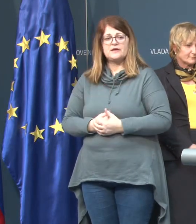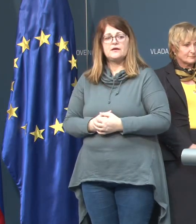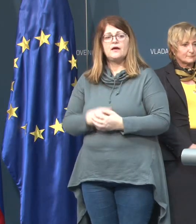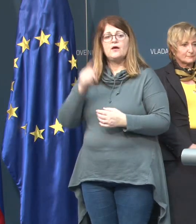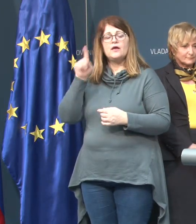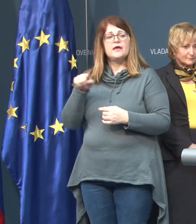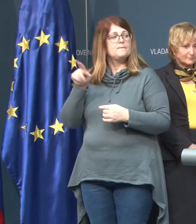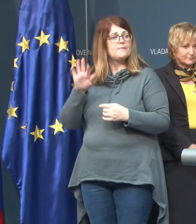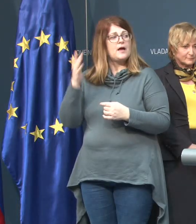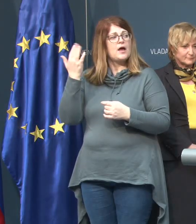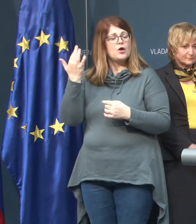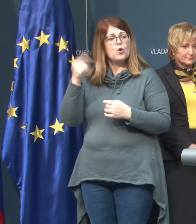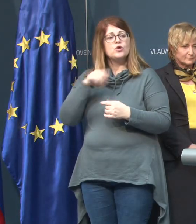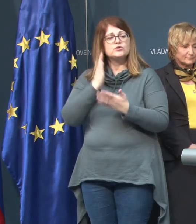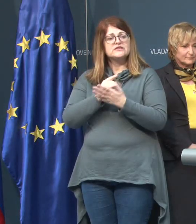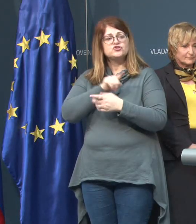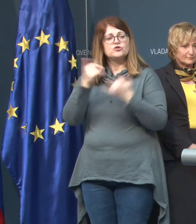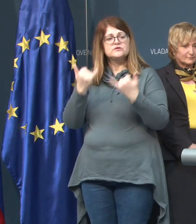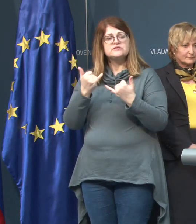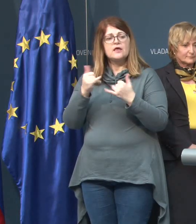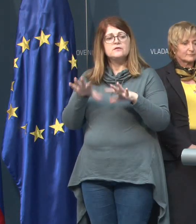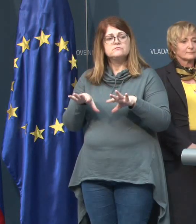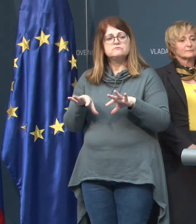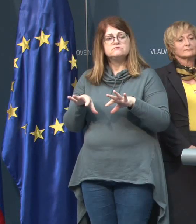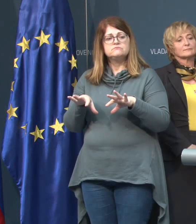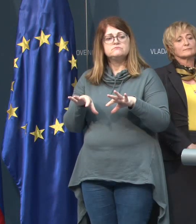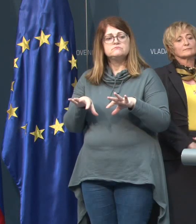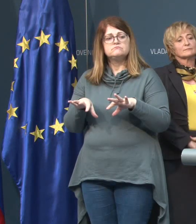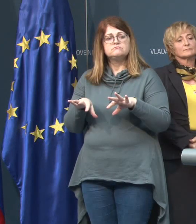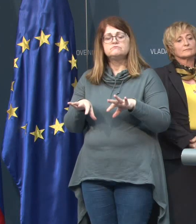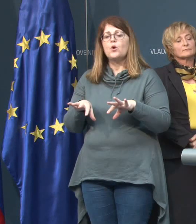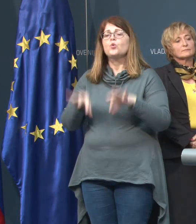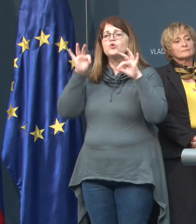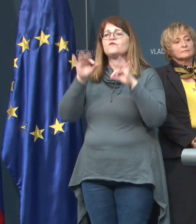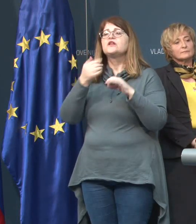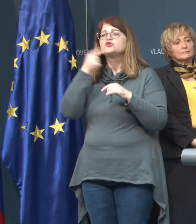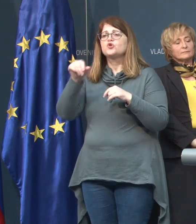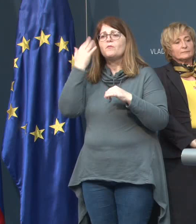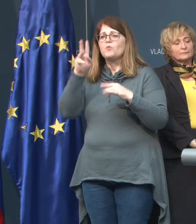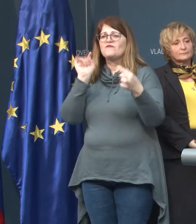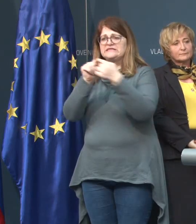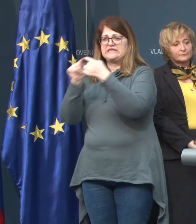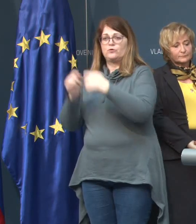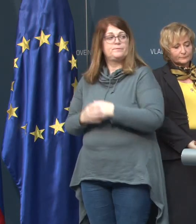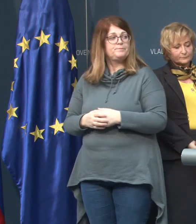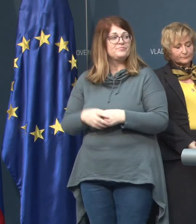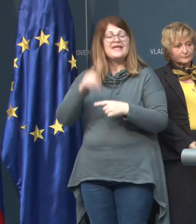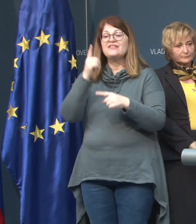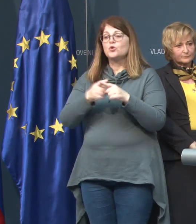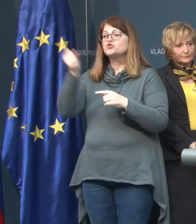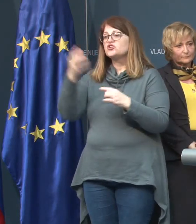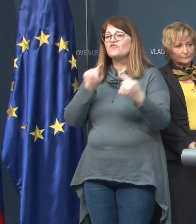In pa, koliko ste da že zdaj in zaskrcirali v tem kontaktov? Torej, točne številke